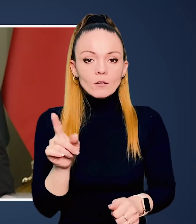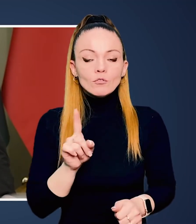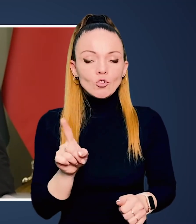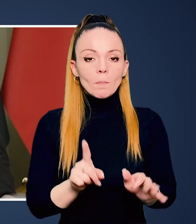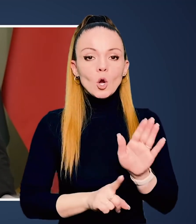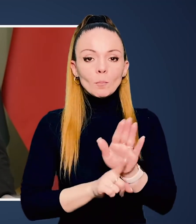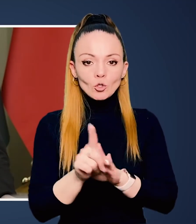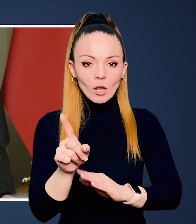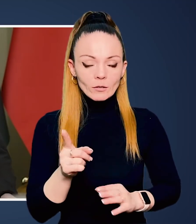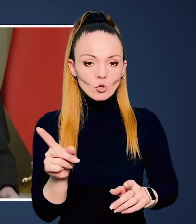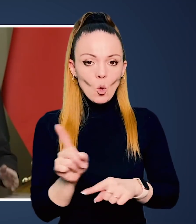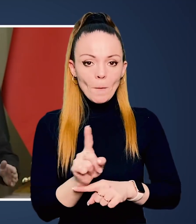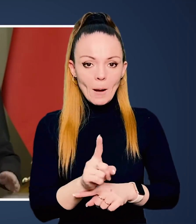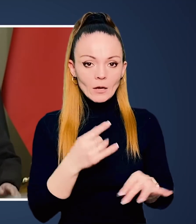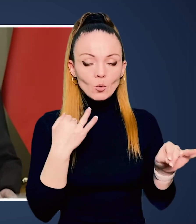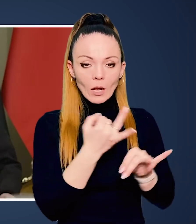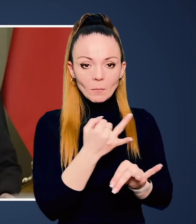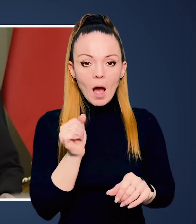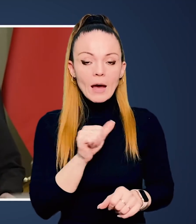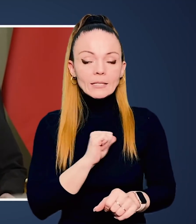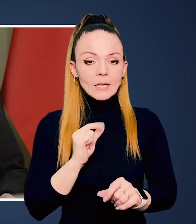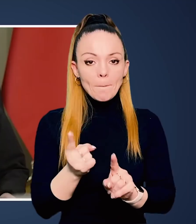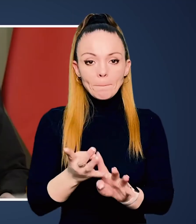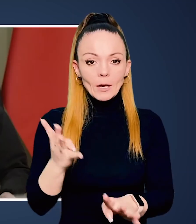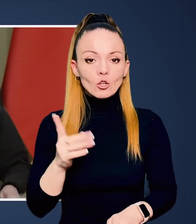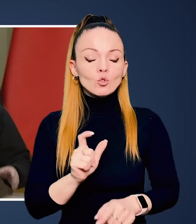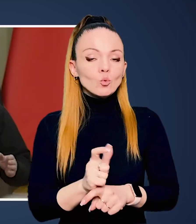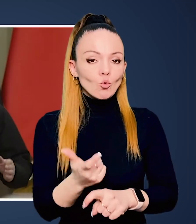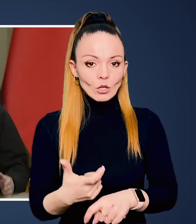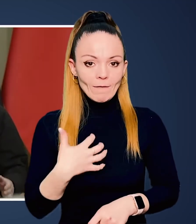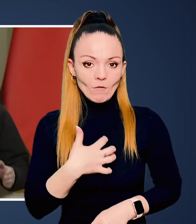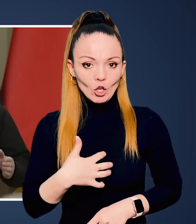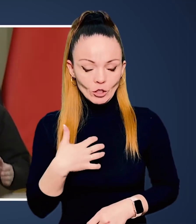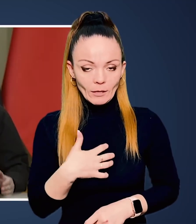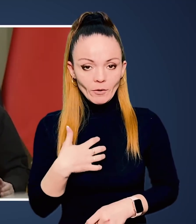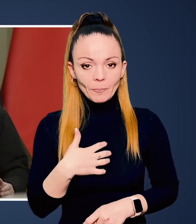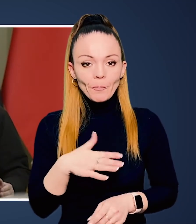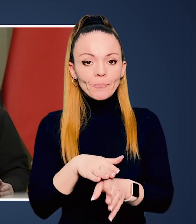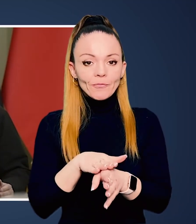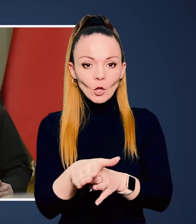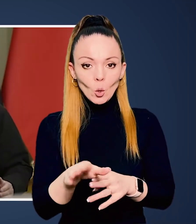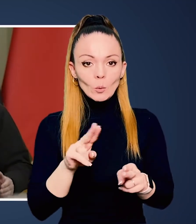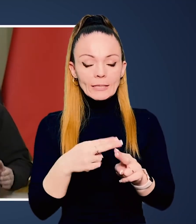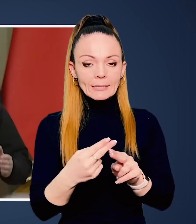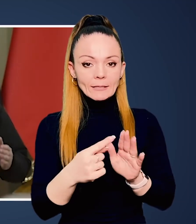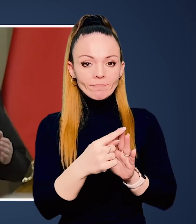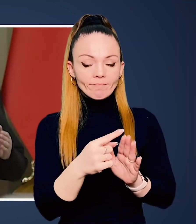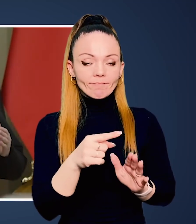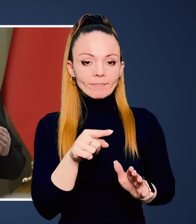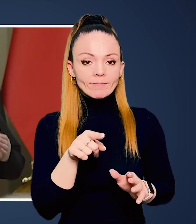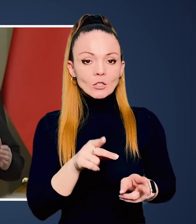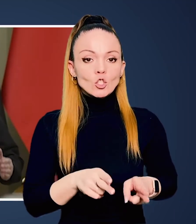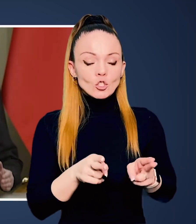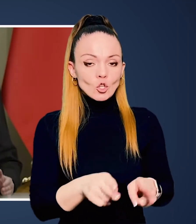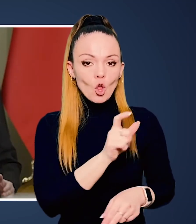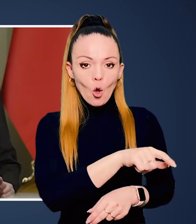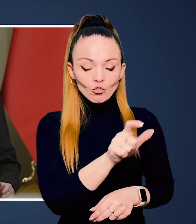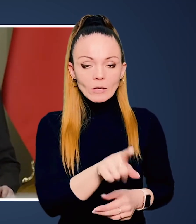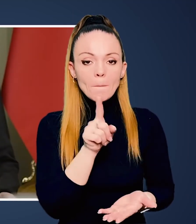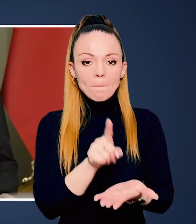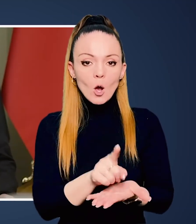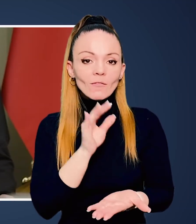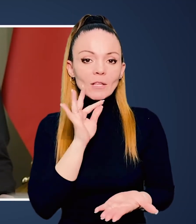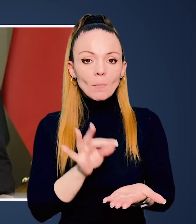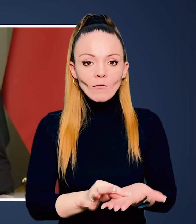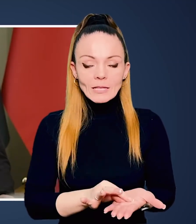щоб розпочати з ним нормальну розмову. А насамперед, що дуже важливо, виконавці цих злочинів